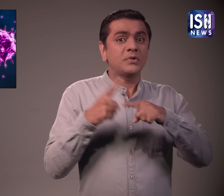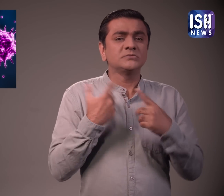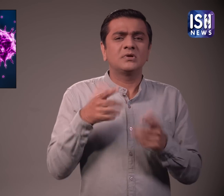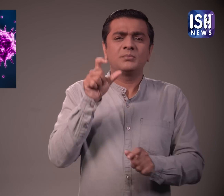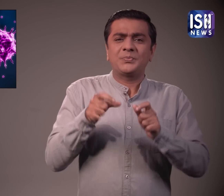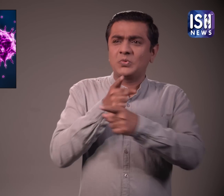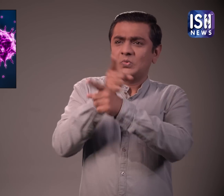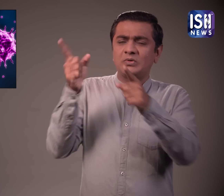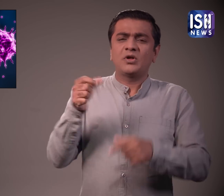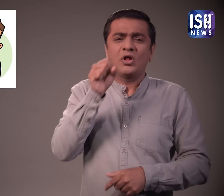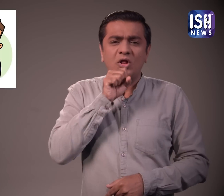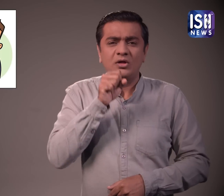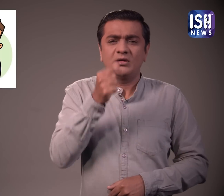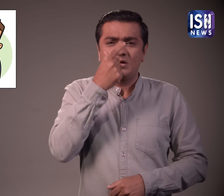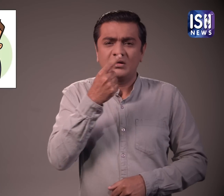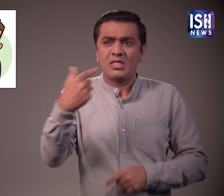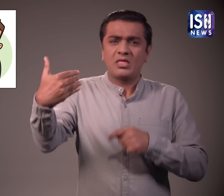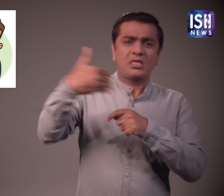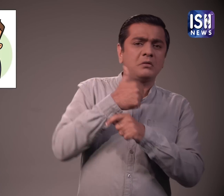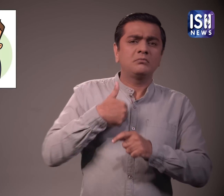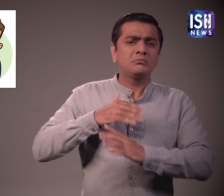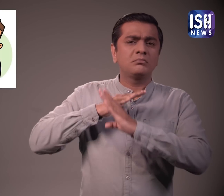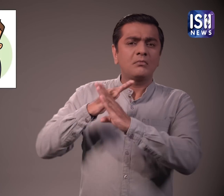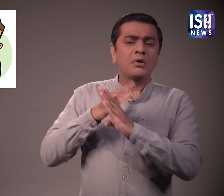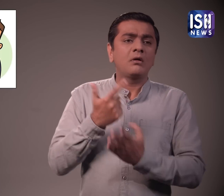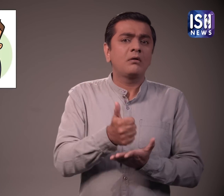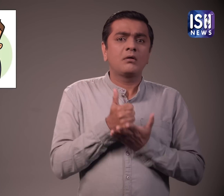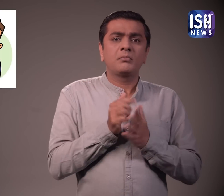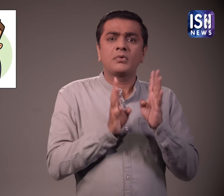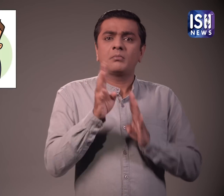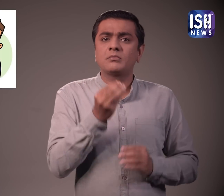इसे नियमेत रूप से खाने से आप खासी और जुकाम से भी बच सकते है